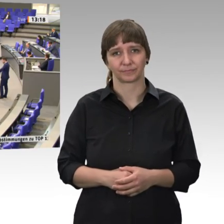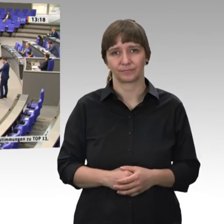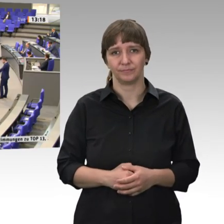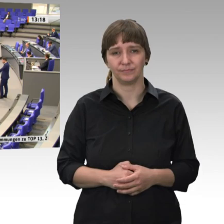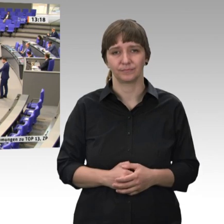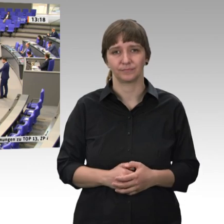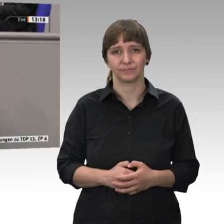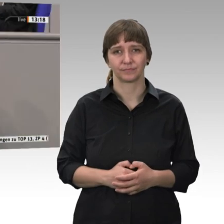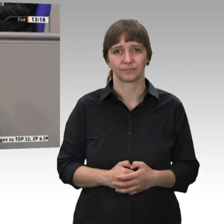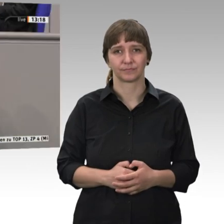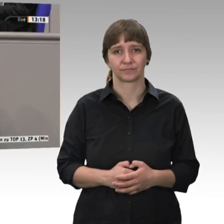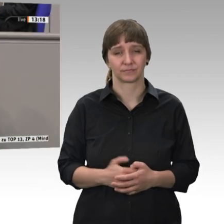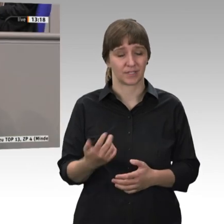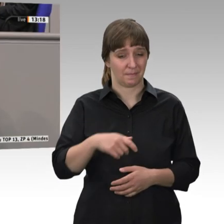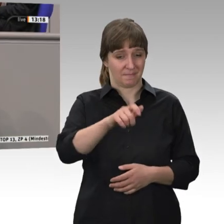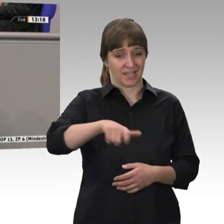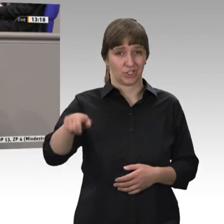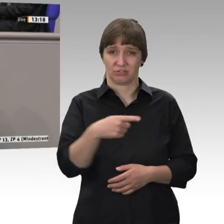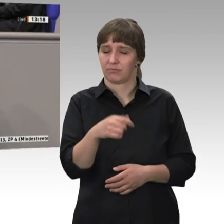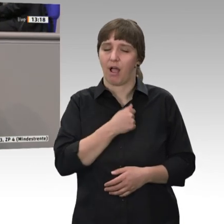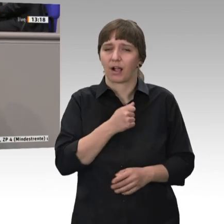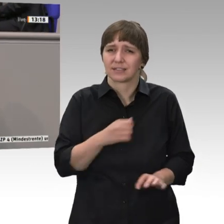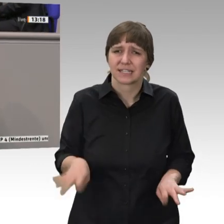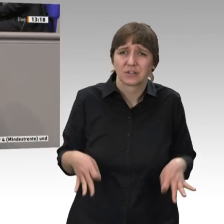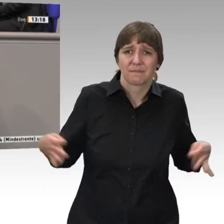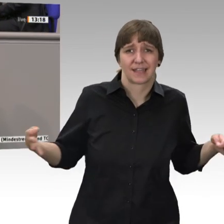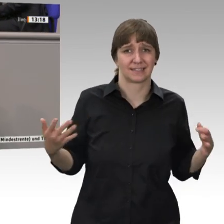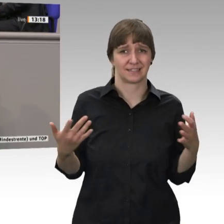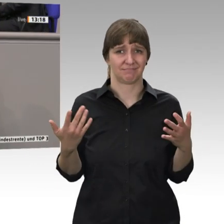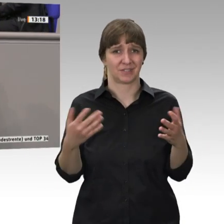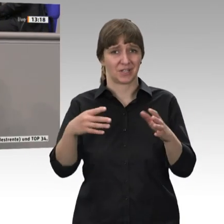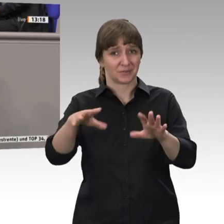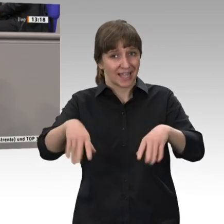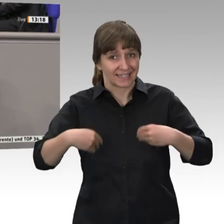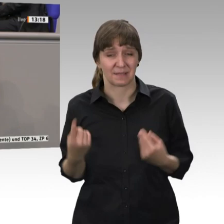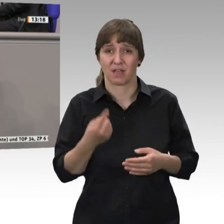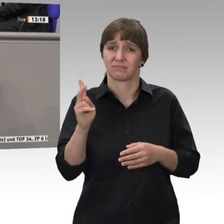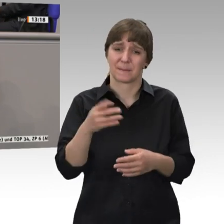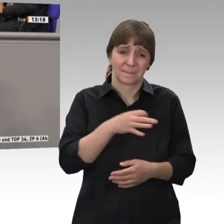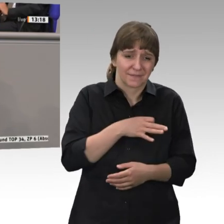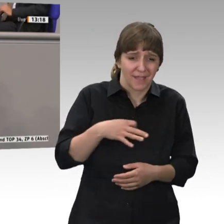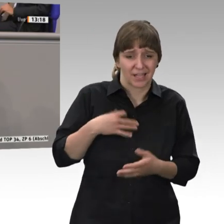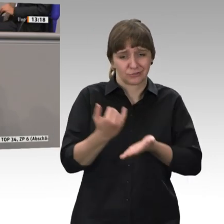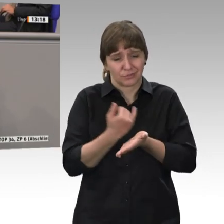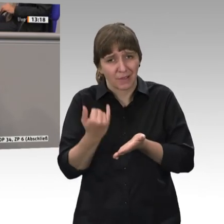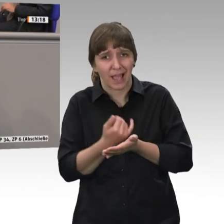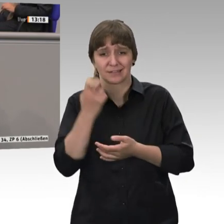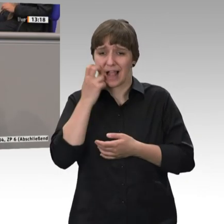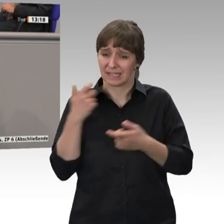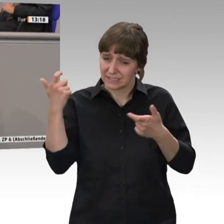Die Menschen haben Angst vor Insolvenzen. Unternehmer opfern ihre private Altersvorsorge und ihr Erspartes, um Löhne zu zahlen. Wir dürfen die